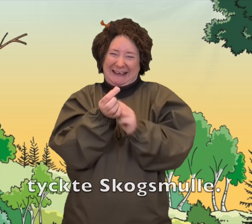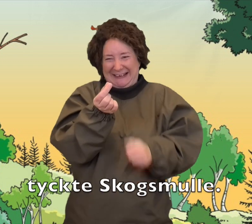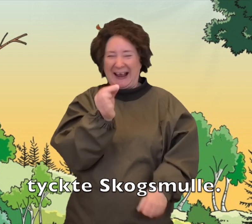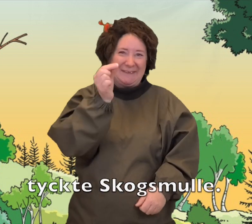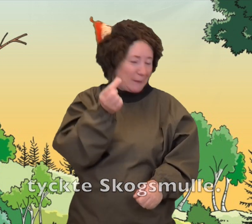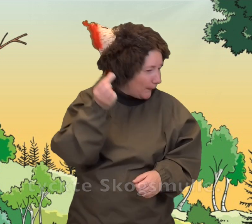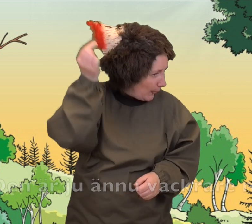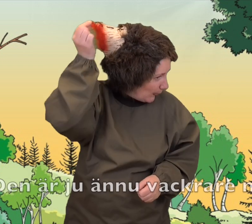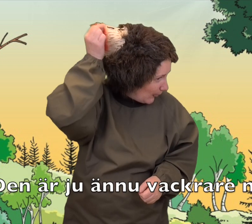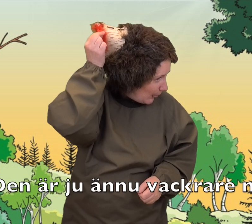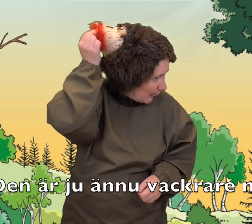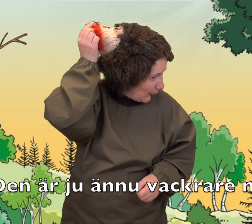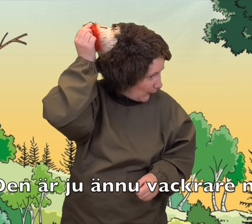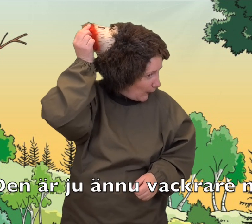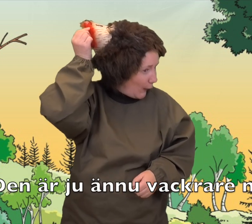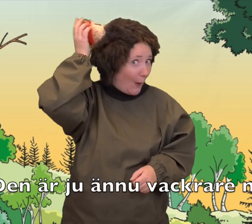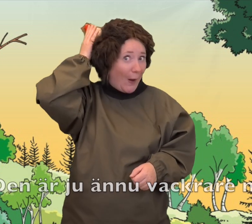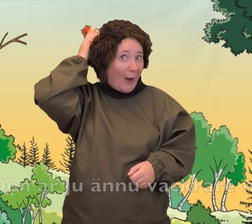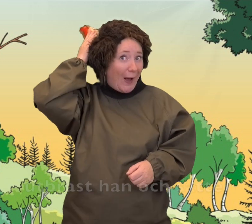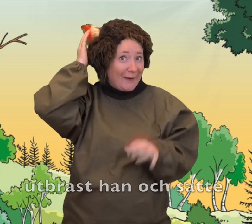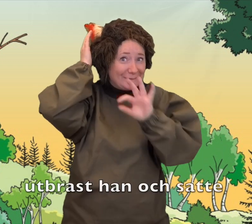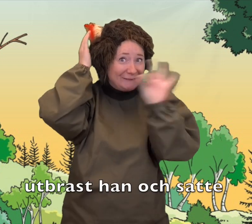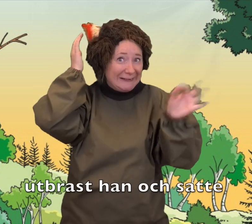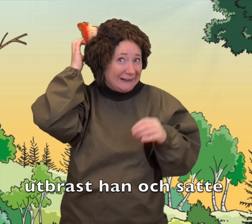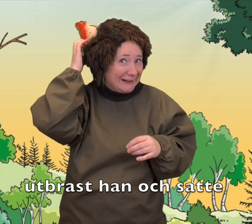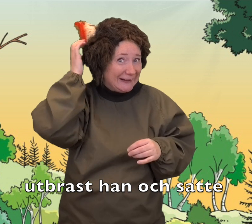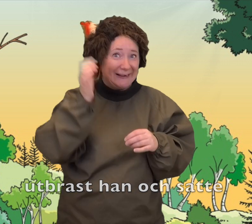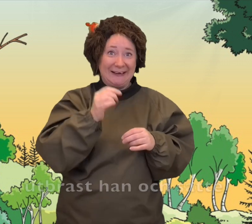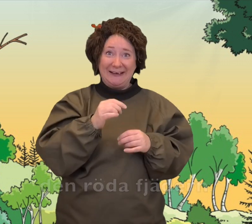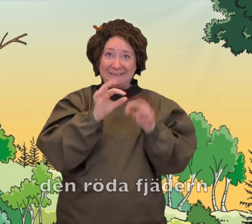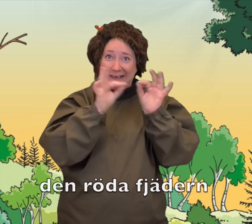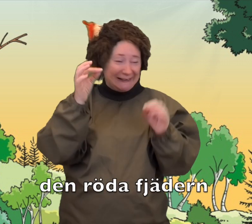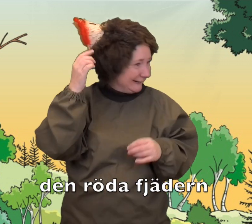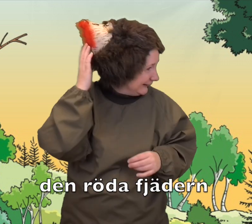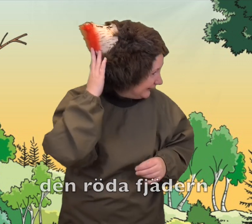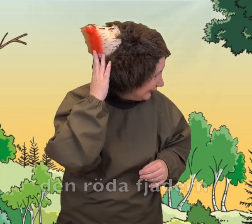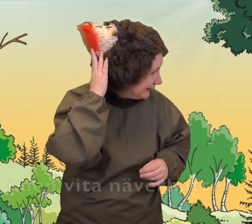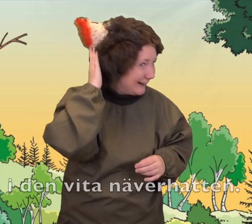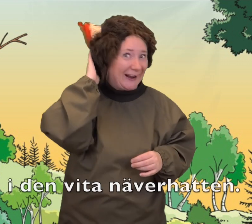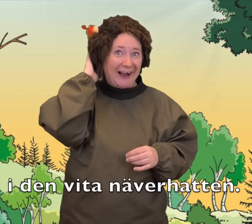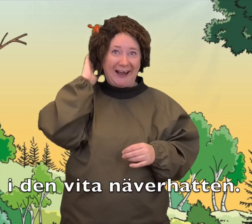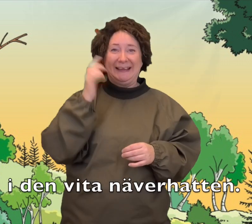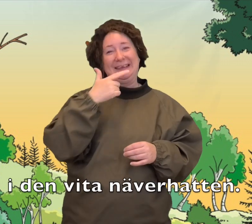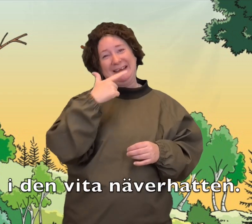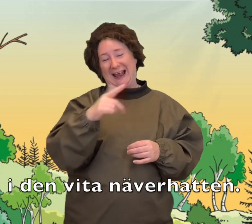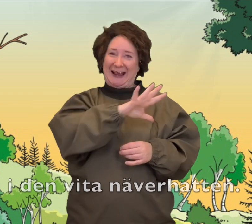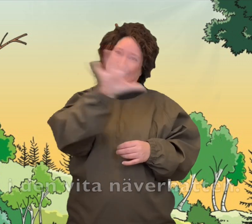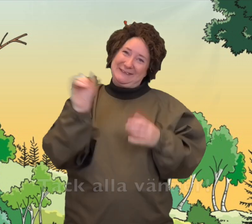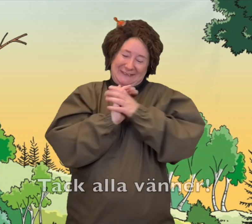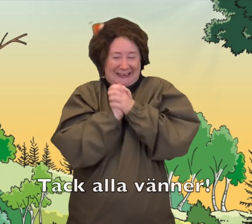skogsmulle. Den är ännu vackrare nu! Utprast han och satte den röda fjärden i den vita näverhatten. Tack alla